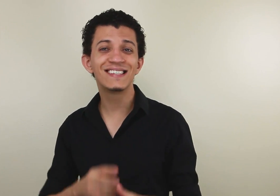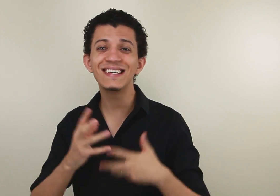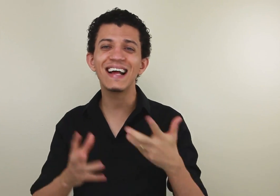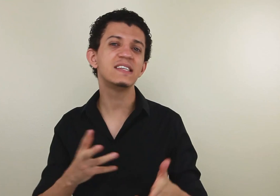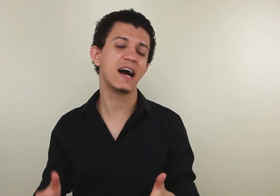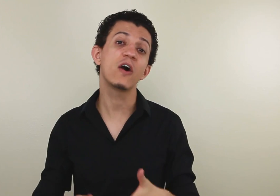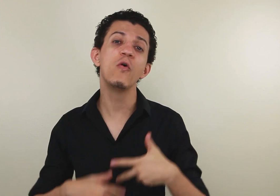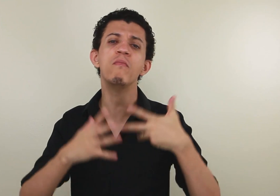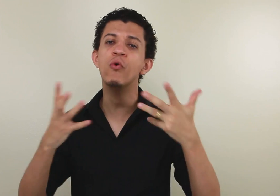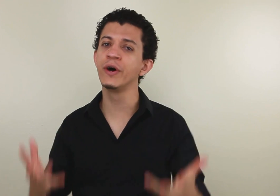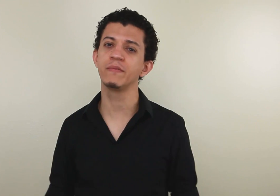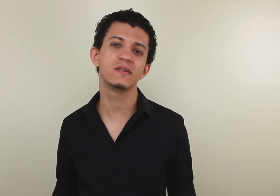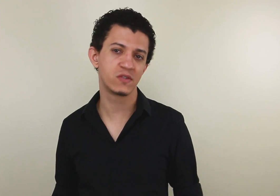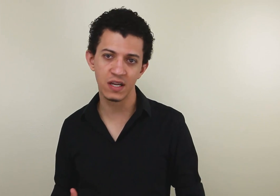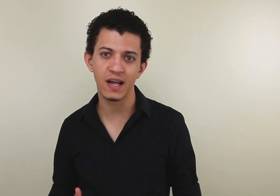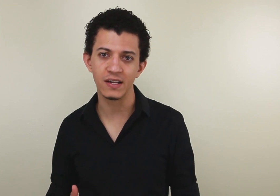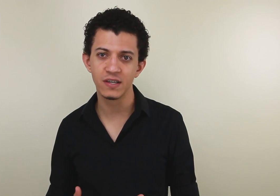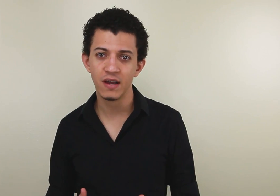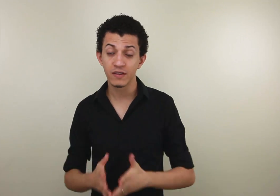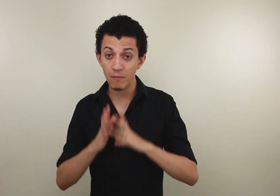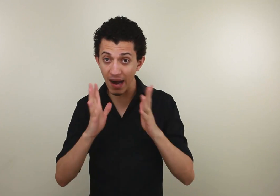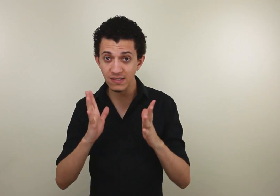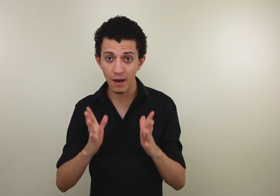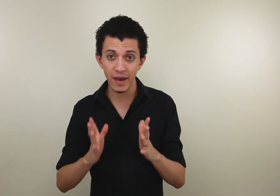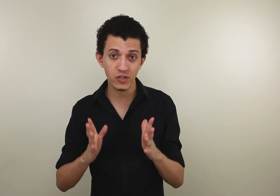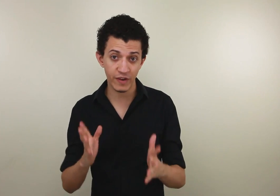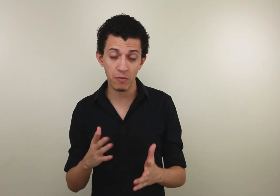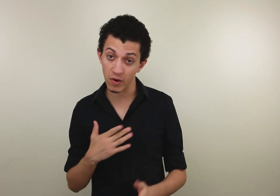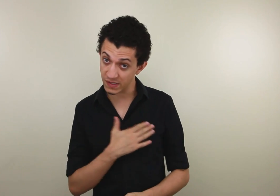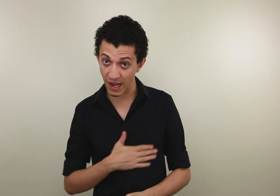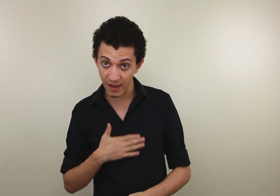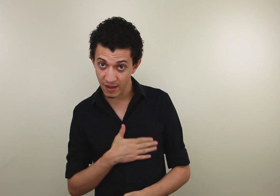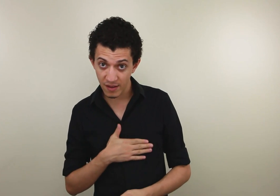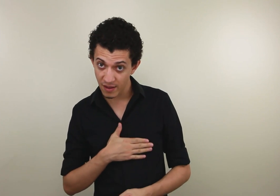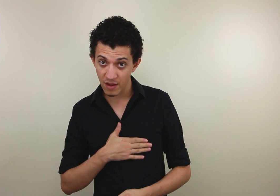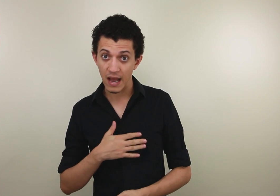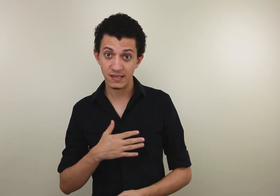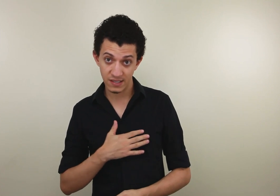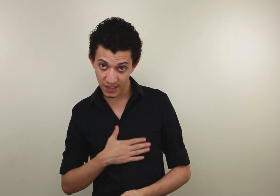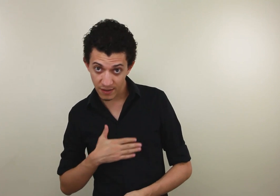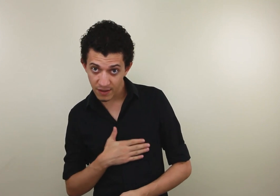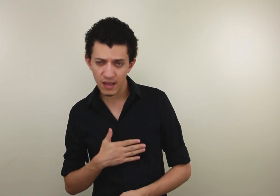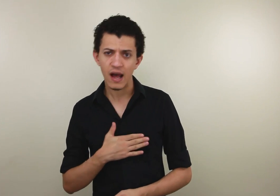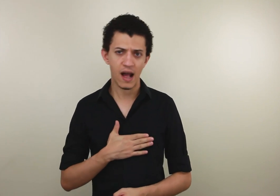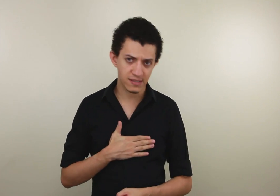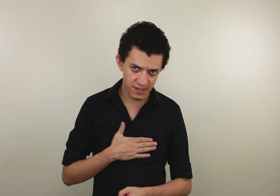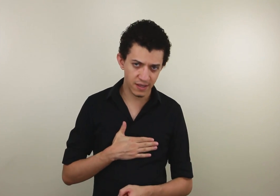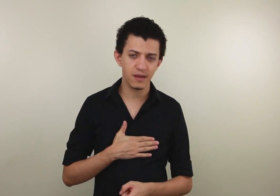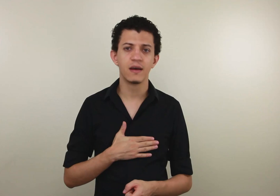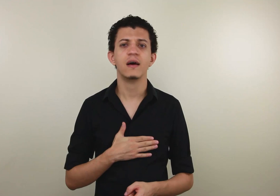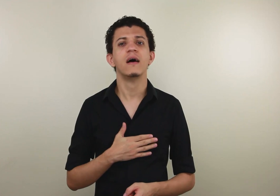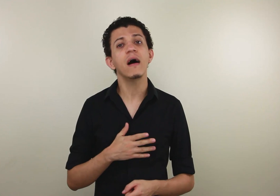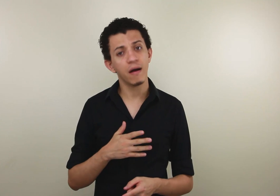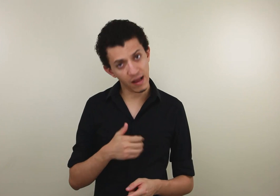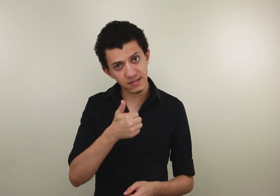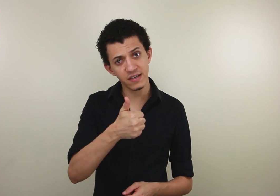sinalizar com muito mais facilidade Então basicamente o verbo gostar Assim Assim Assim